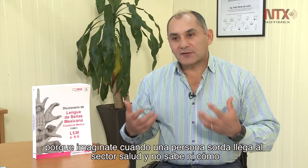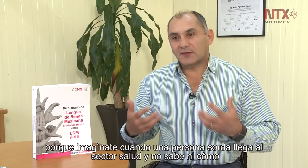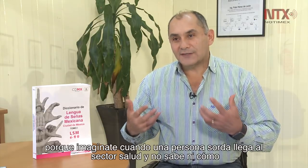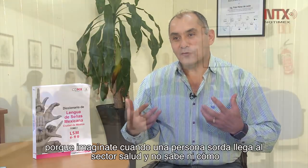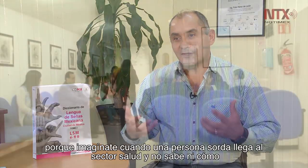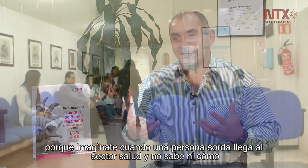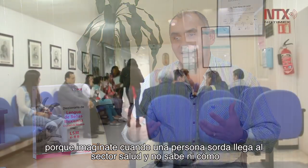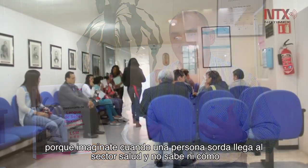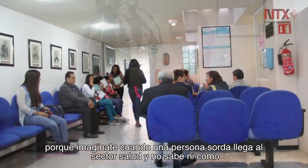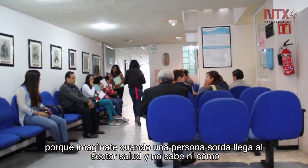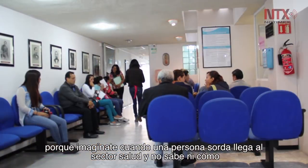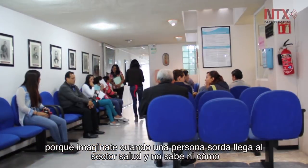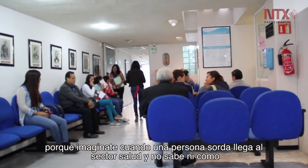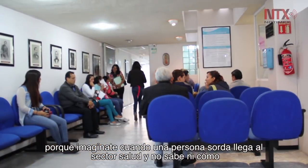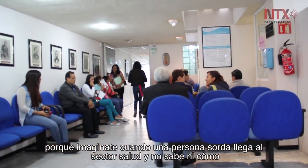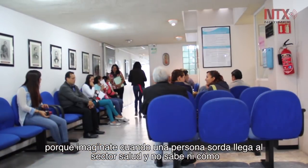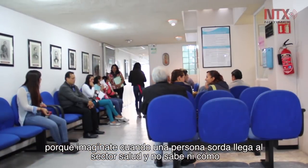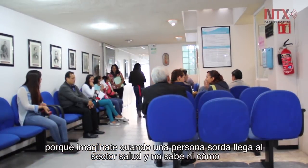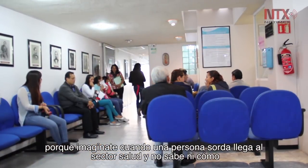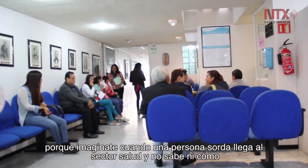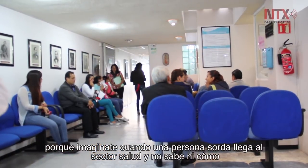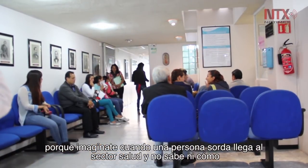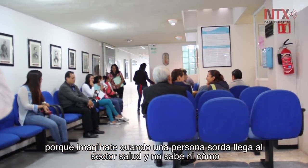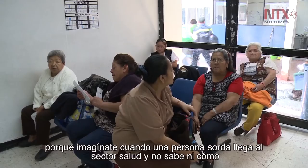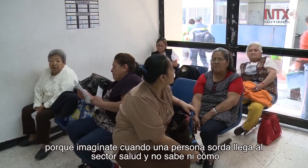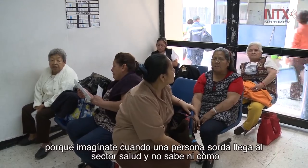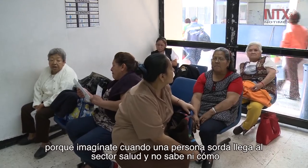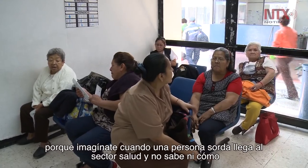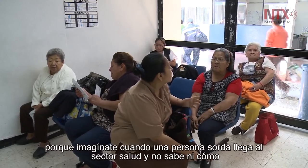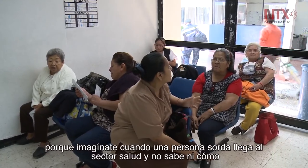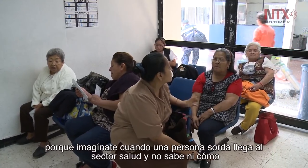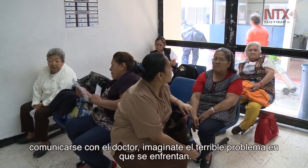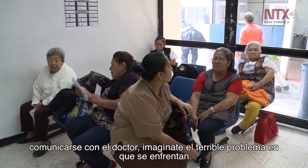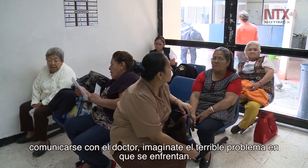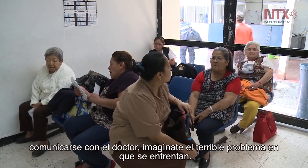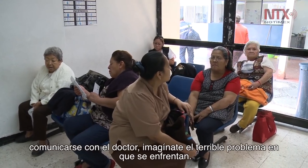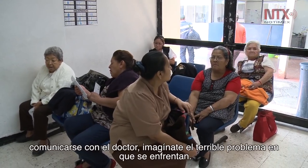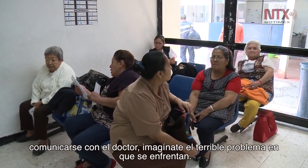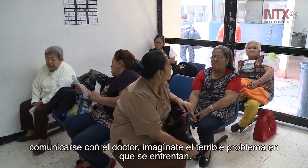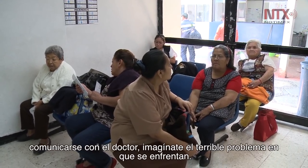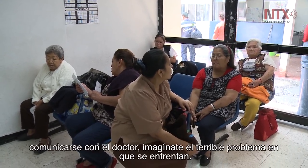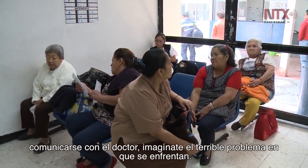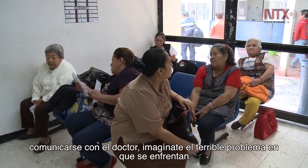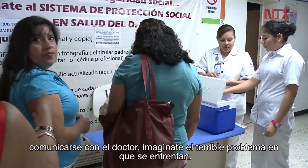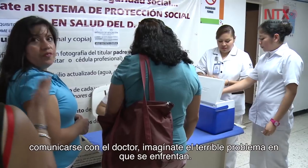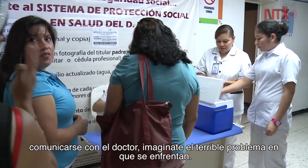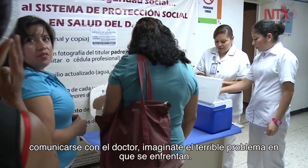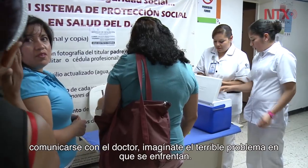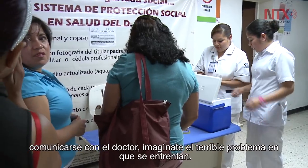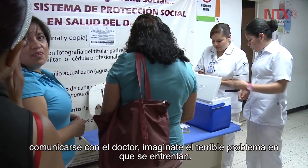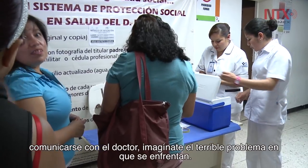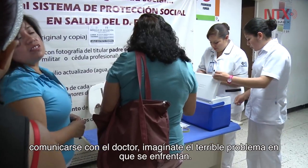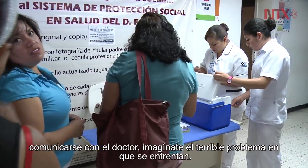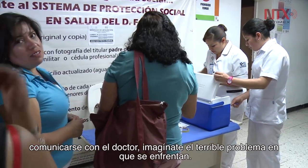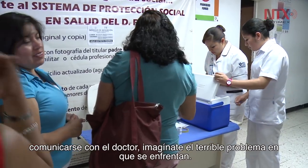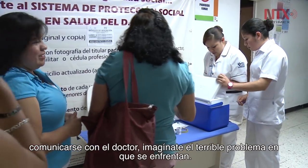persona sorda llega al sector salud y no sabe cómo comunicarse con el doctor. Imagínate el terrible